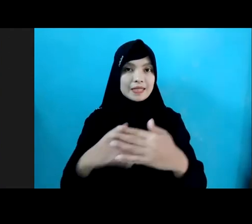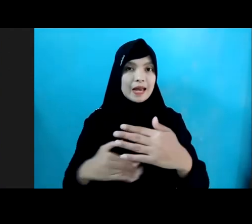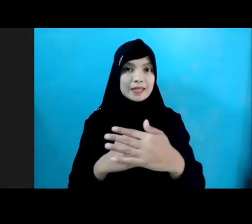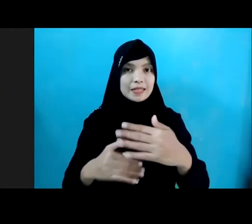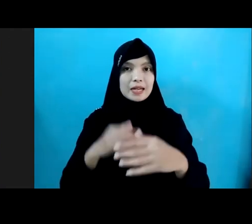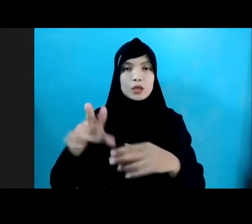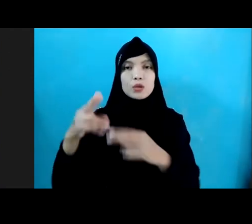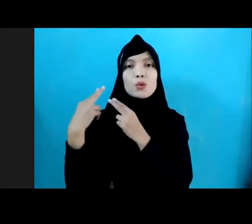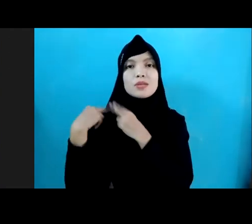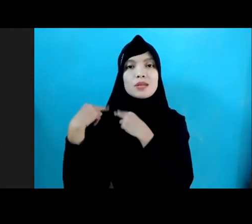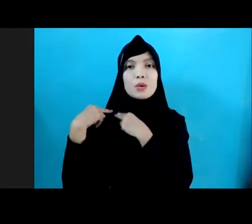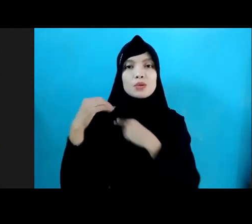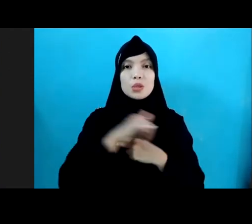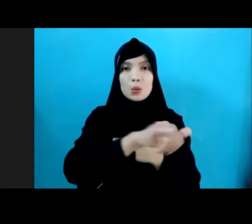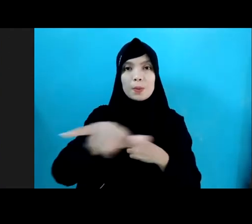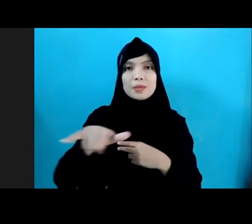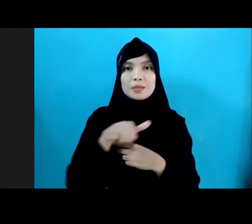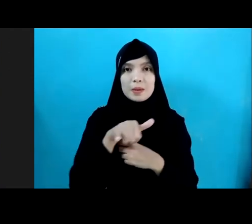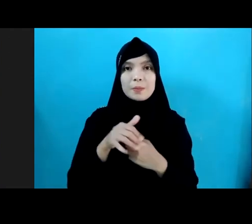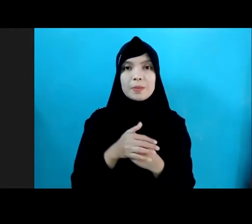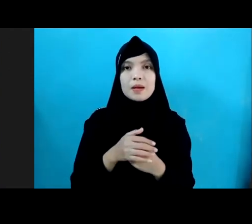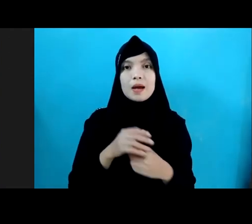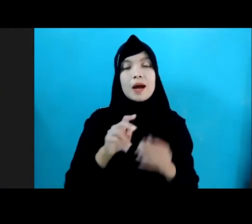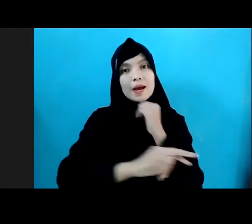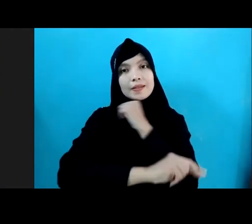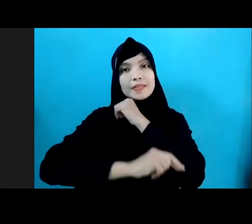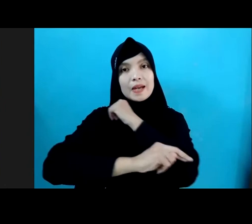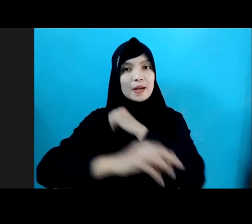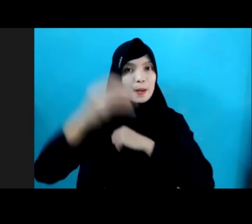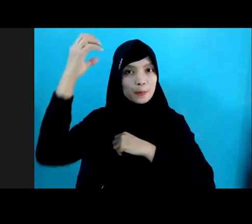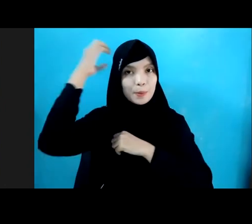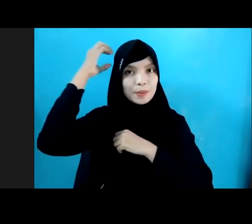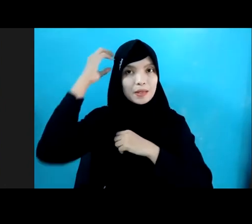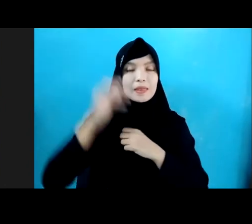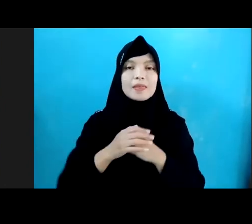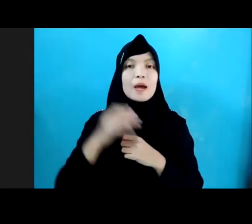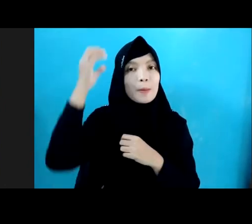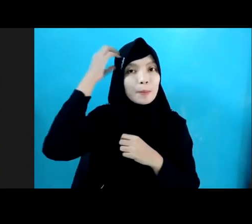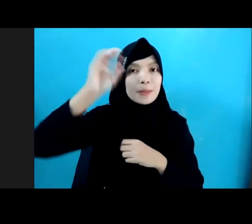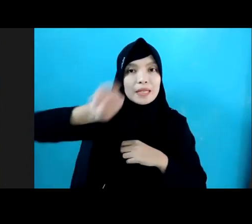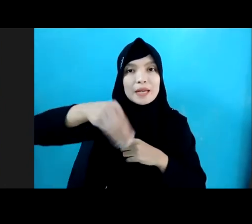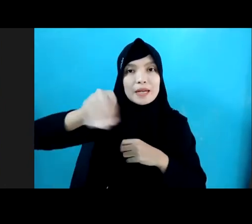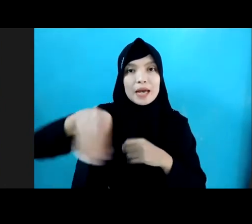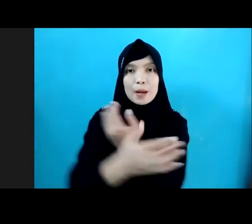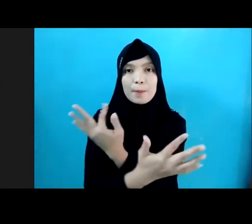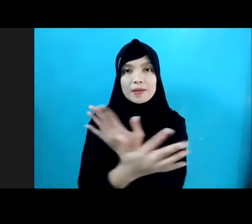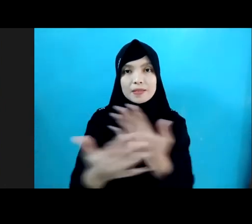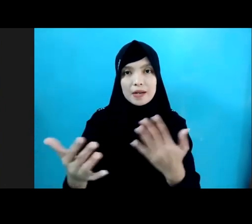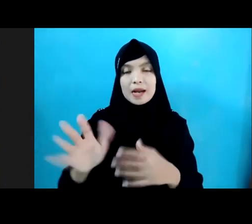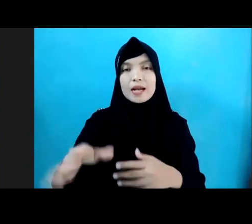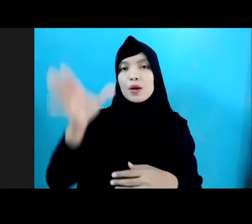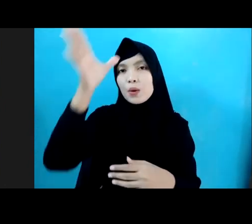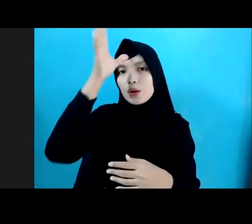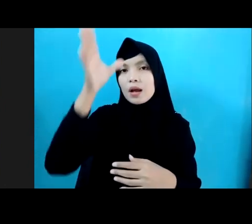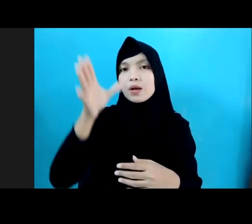tanggung jawab bersama Baik negara, pemerintah, pemerintah daerah, masyarakat, serta orang tua